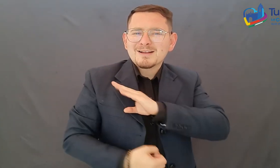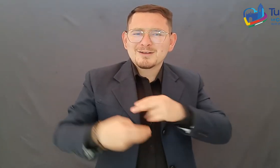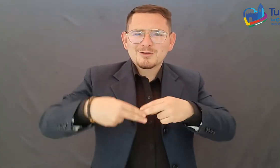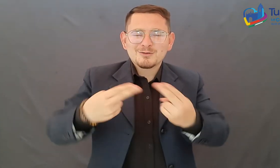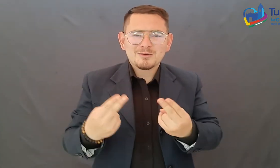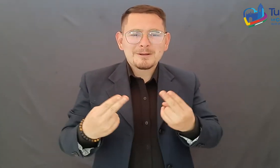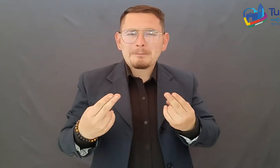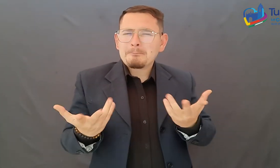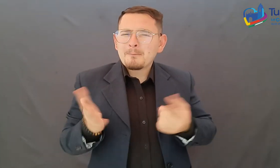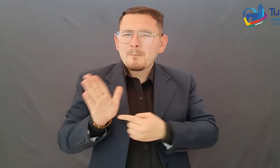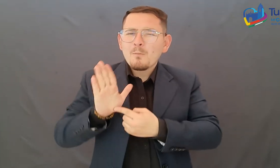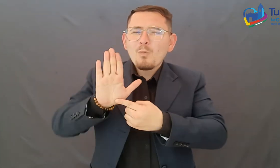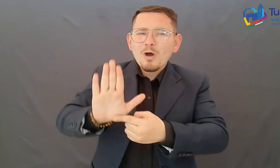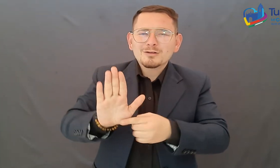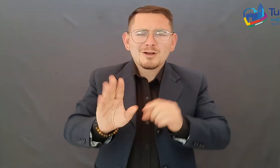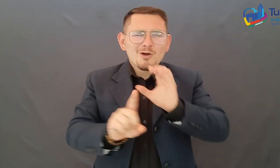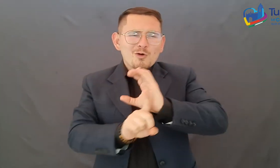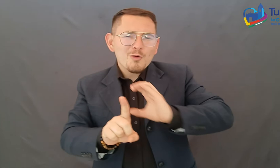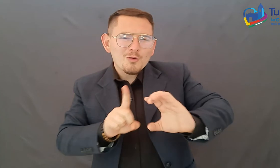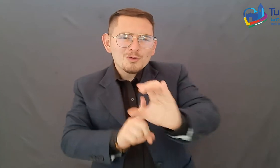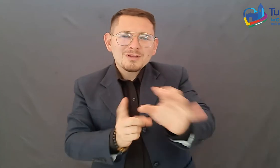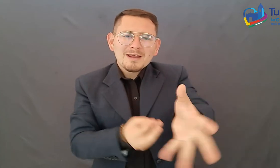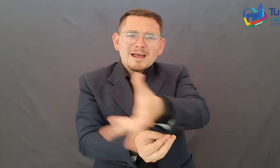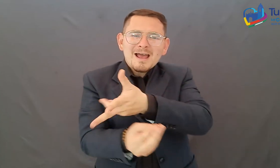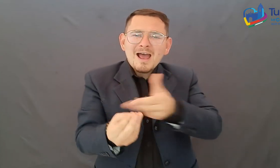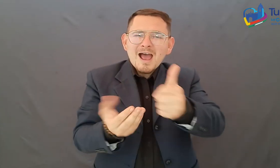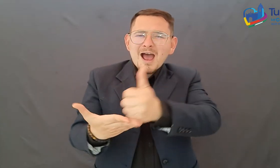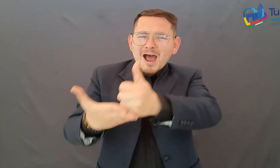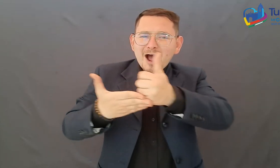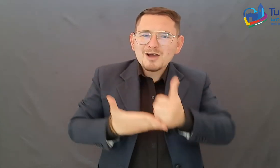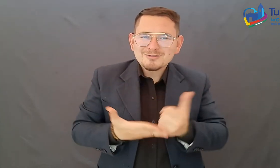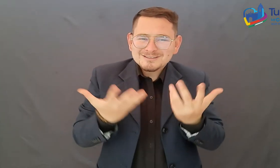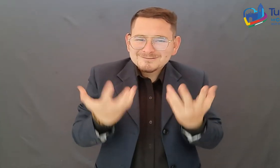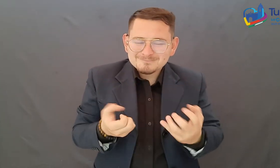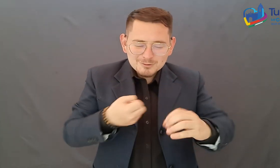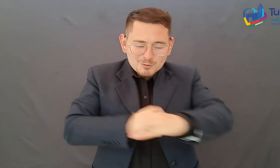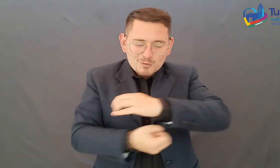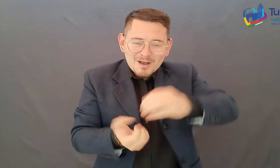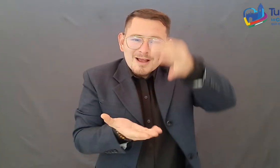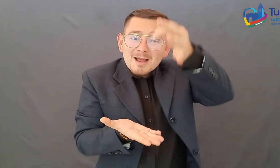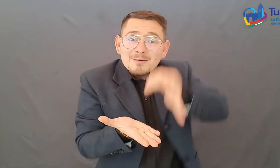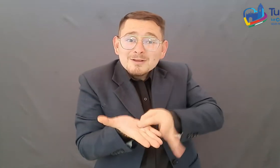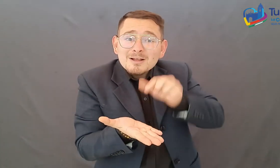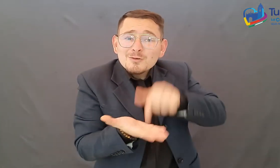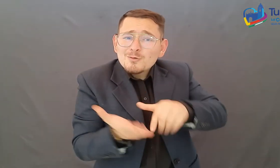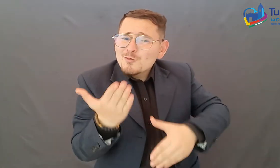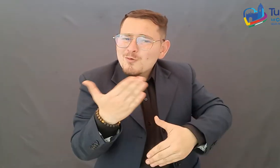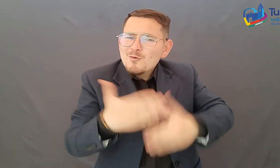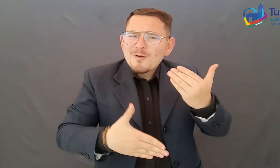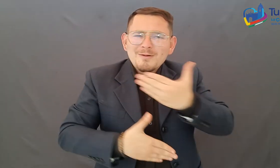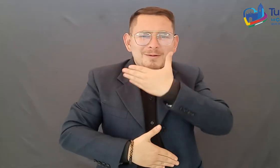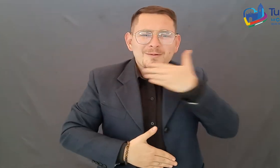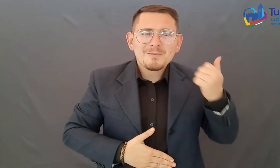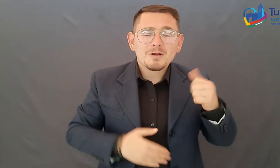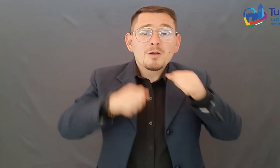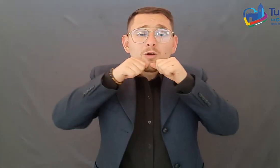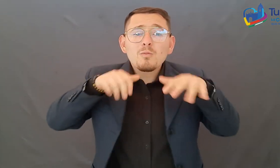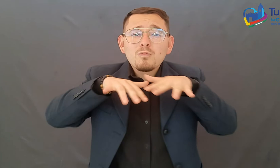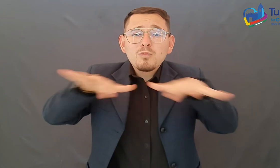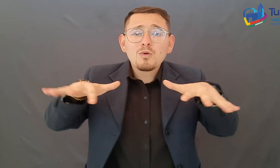nos ayudan a construir una nueva y mejor capital. Este evento será transmitido vía Facebook Live en las redes de